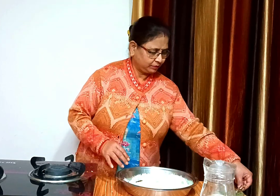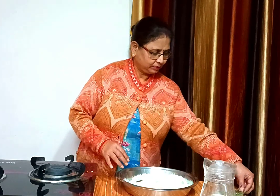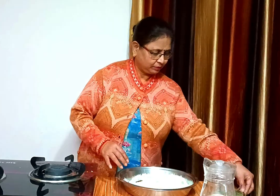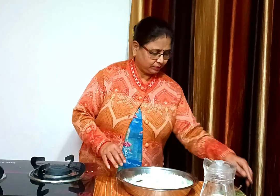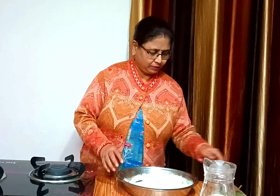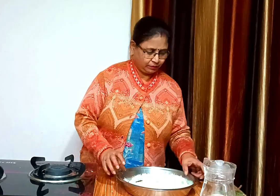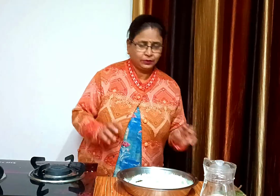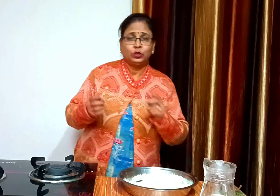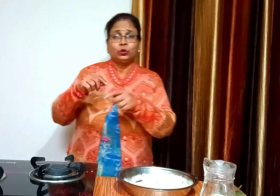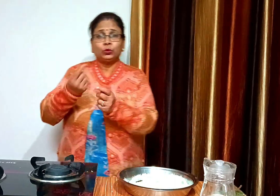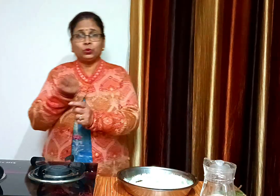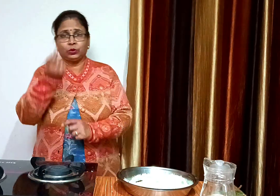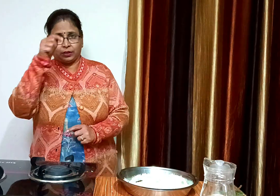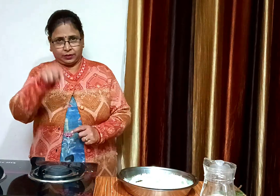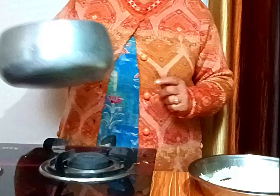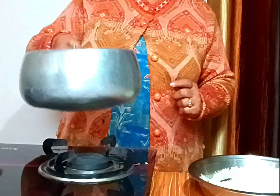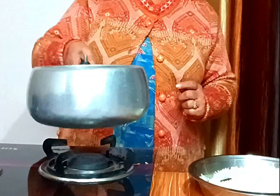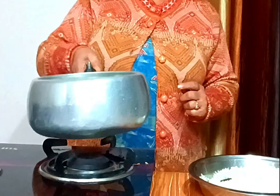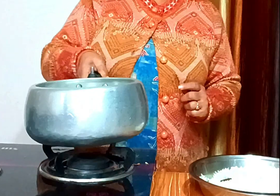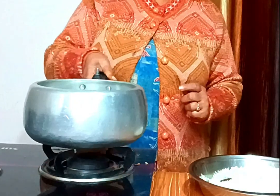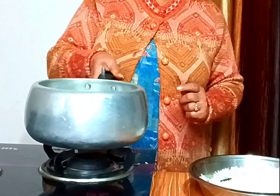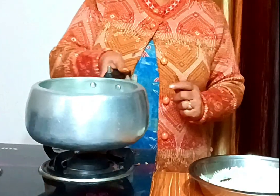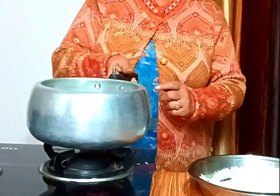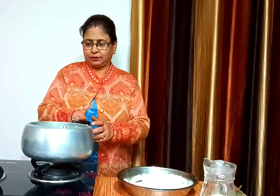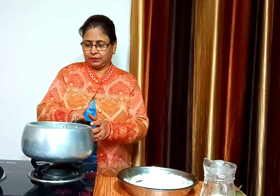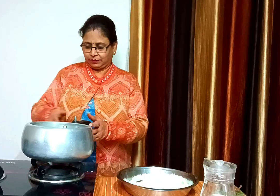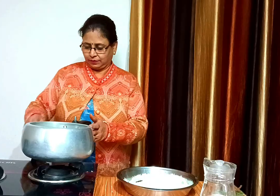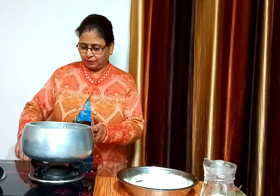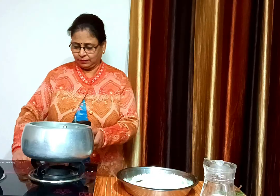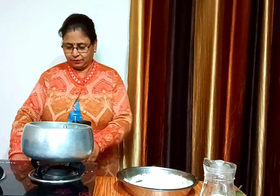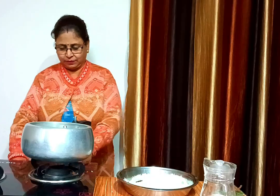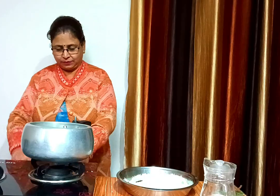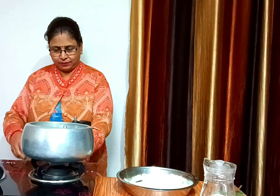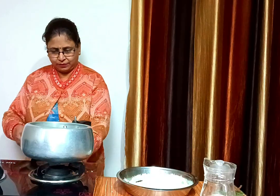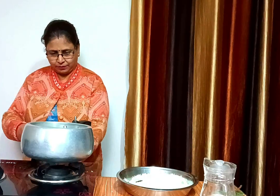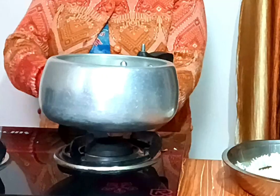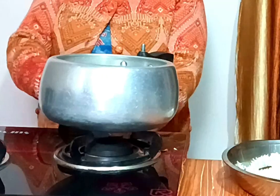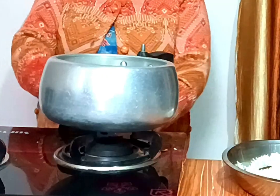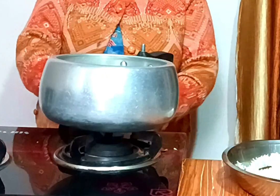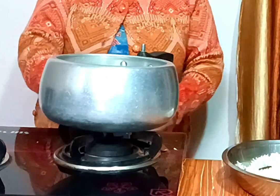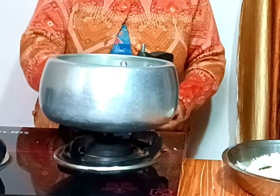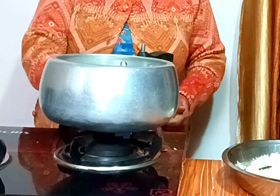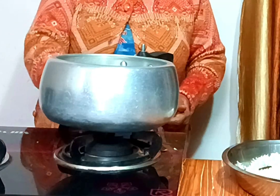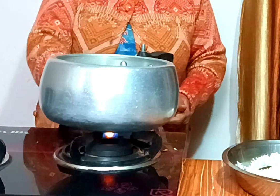सारे चीज़े बन गई हैं अब सारे चीज़ों को असेम्बल करेंगे इसके लिए एक कोकर लेंगे और उसे गरम करेंगे